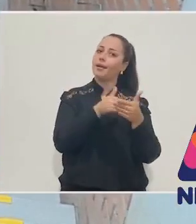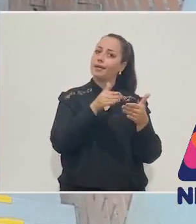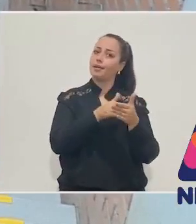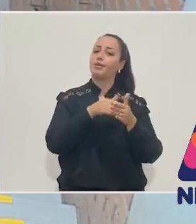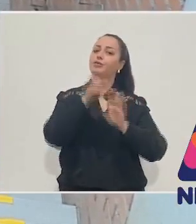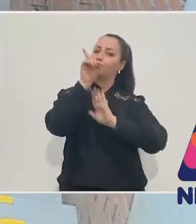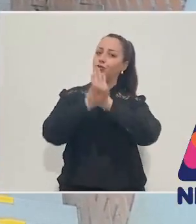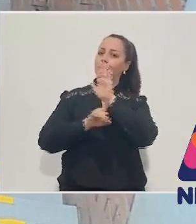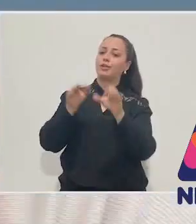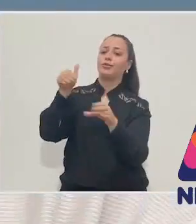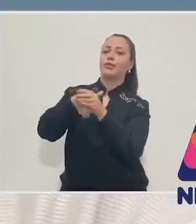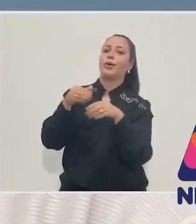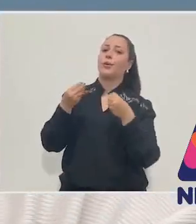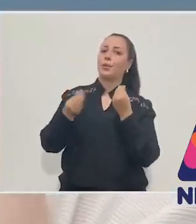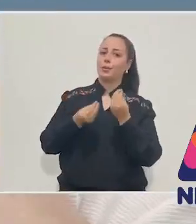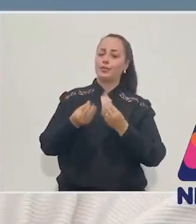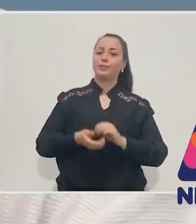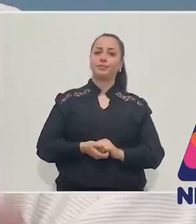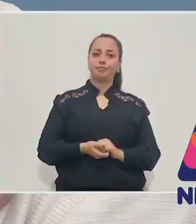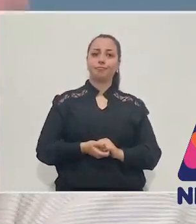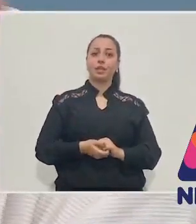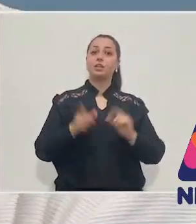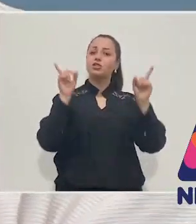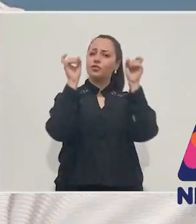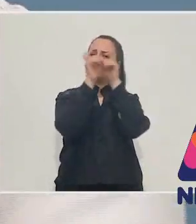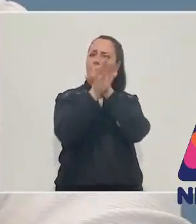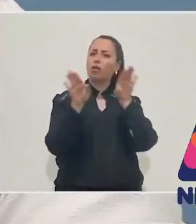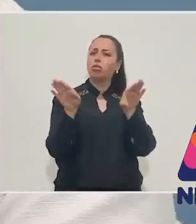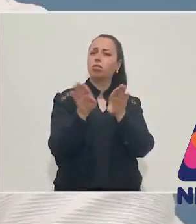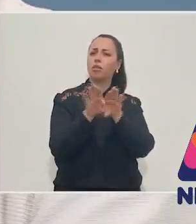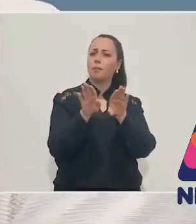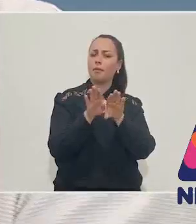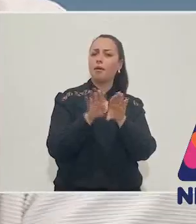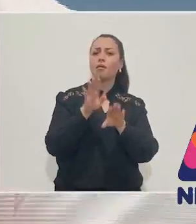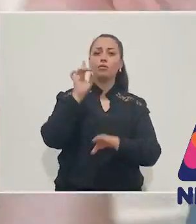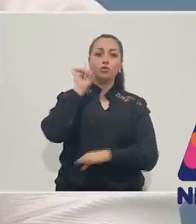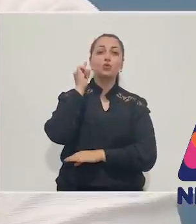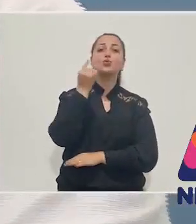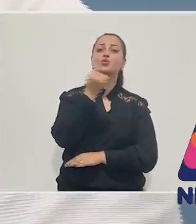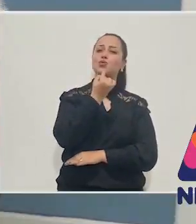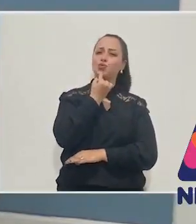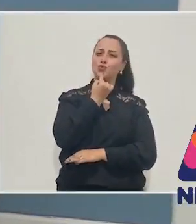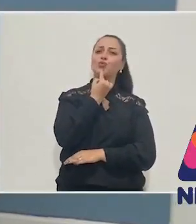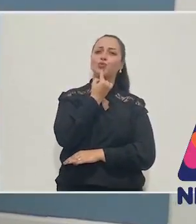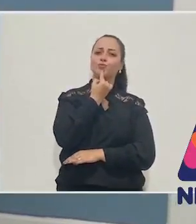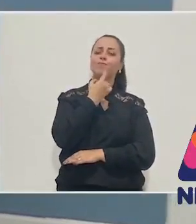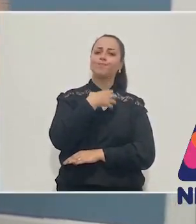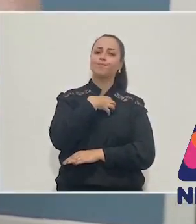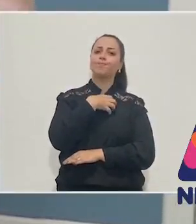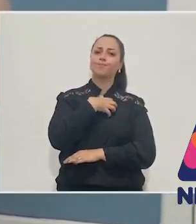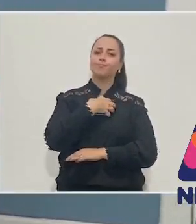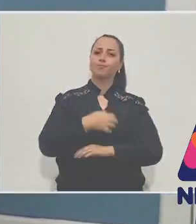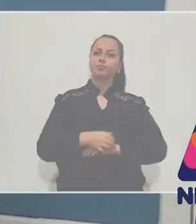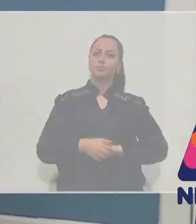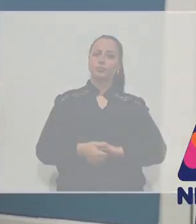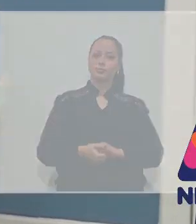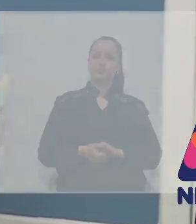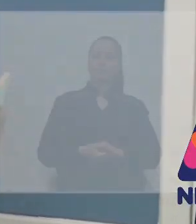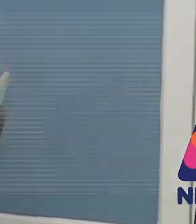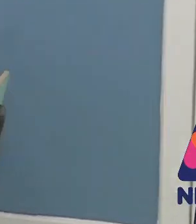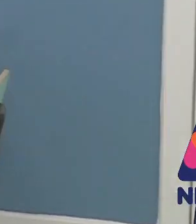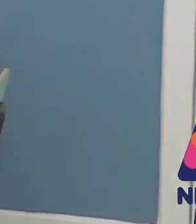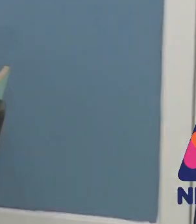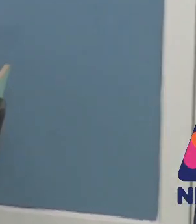direito de cidadão. Dificuldades que também são encontradas por quem é surdo. É um lugar grande, não tem tantas